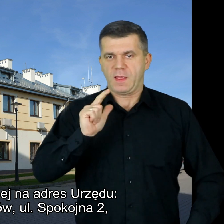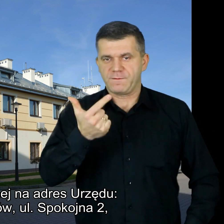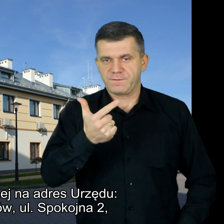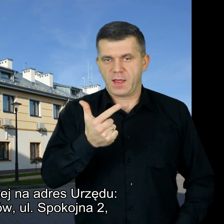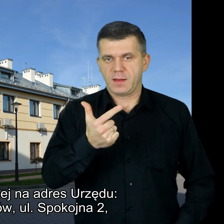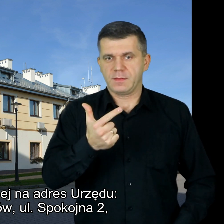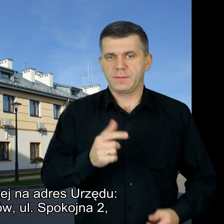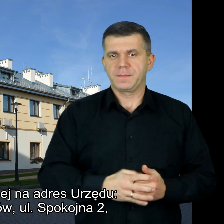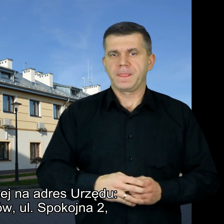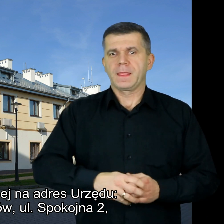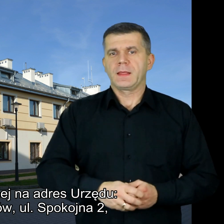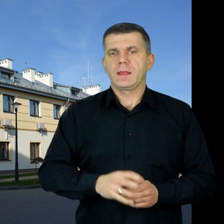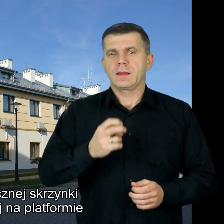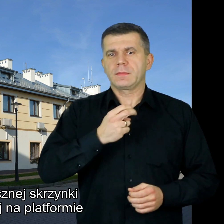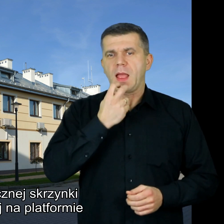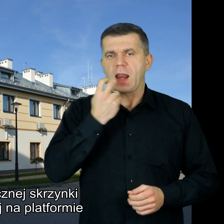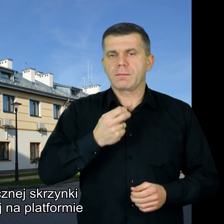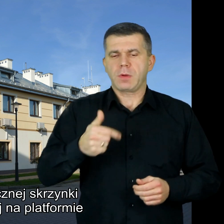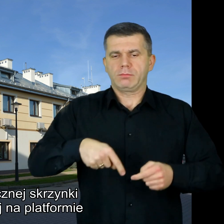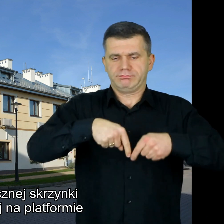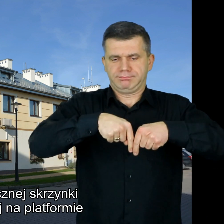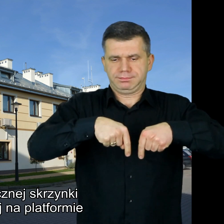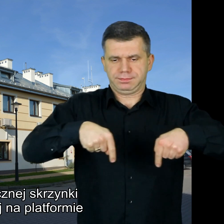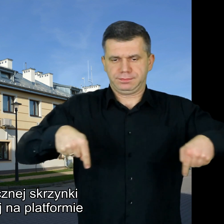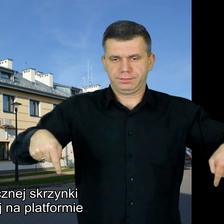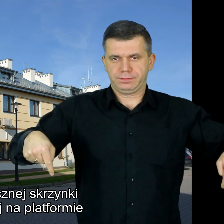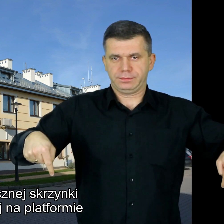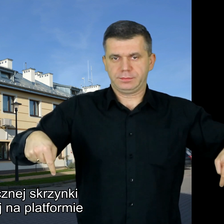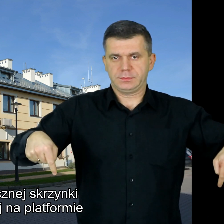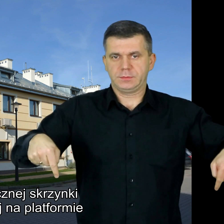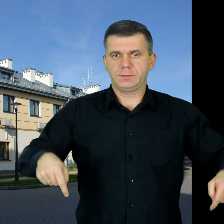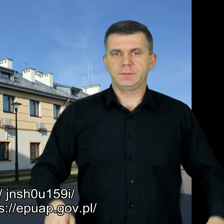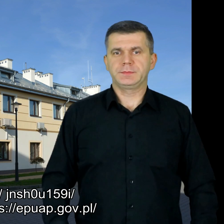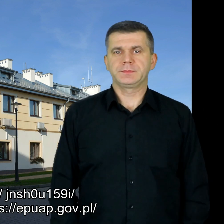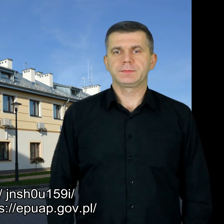ul. Spokojna 2 elektronicznej skrzynki podawczej na platformie ePUAP